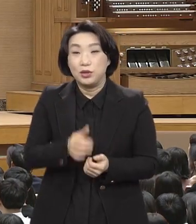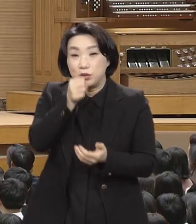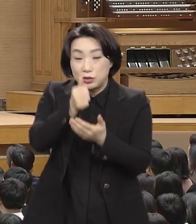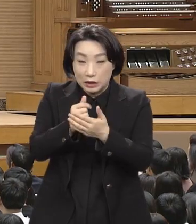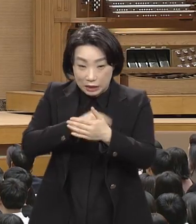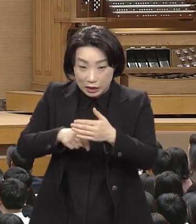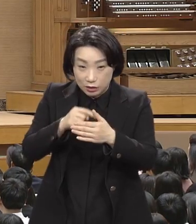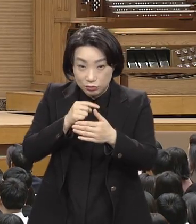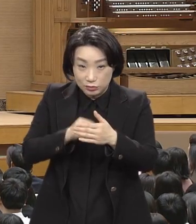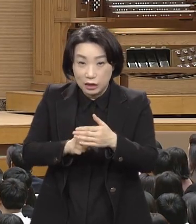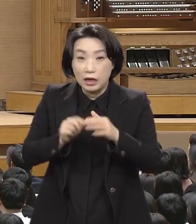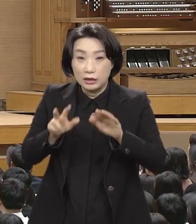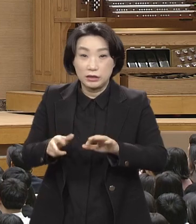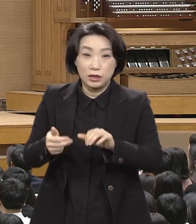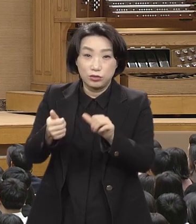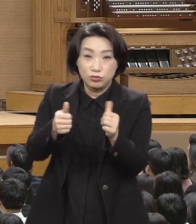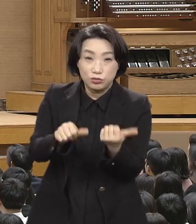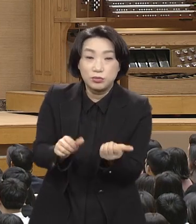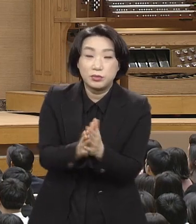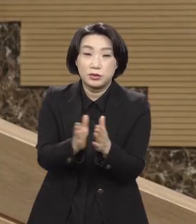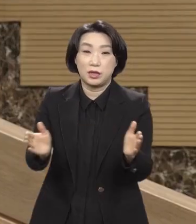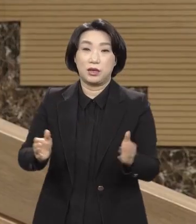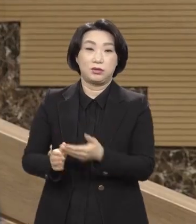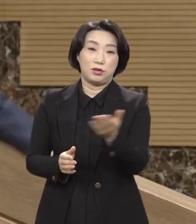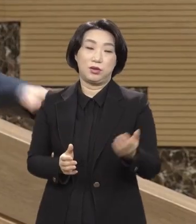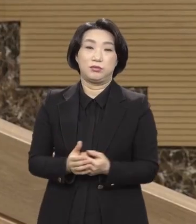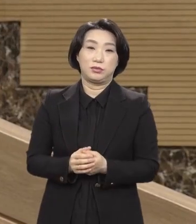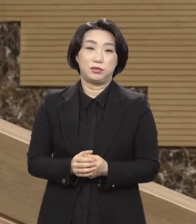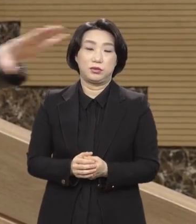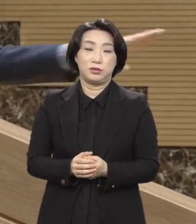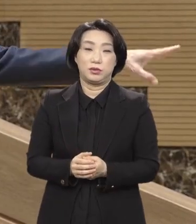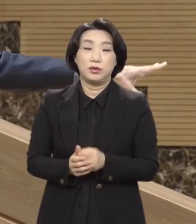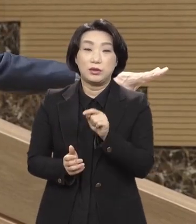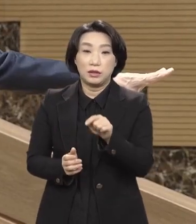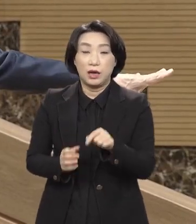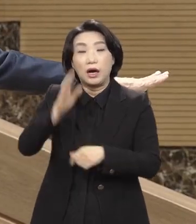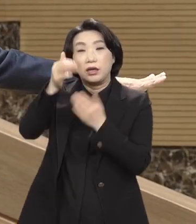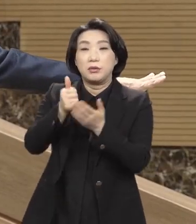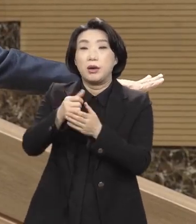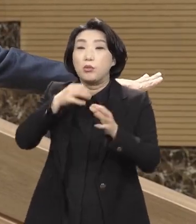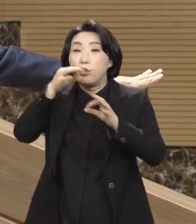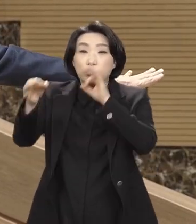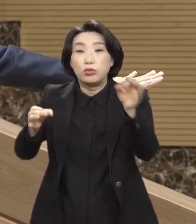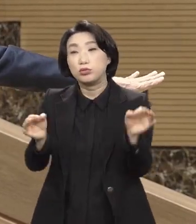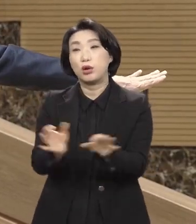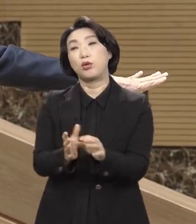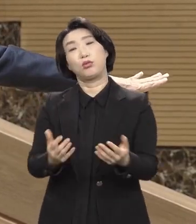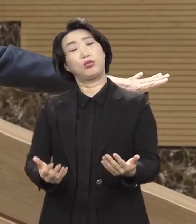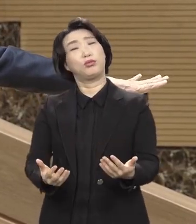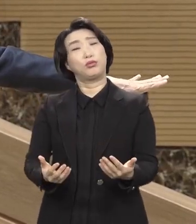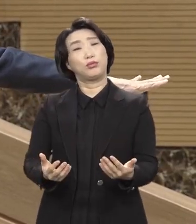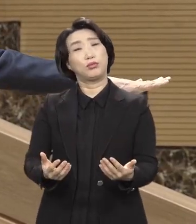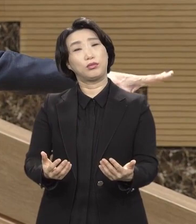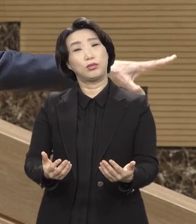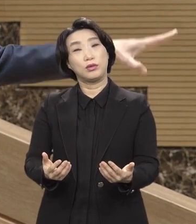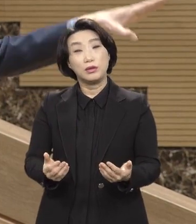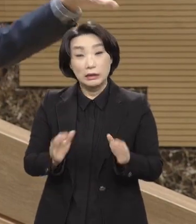이제 죽음이 왔잖아요. 이제 그걸로 하나님의 목소리가 없으면 어떡하죠. 그런데 인간에게